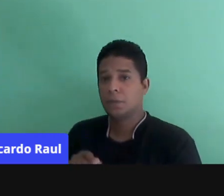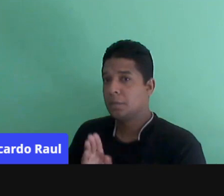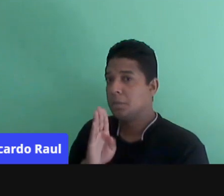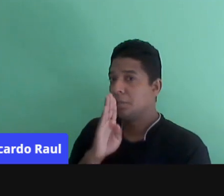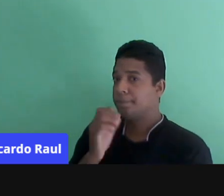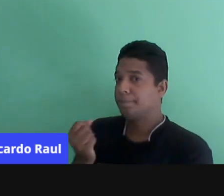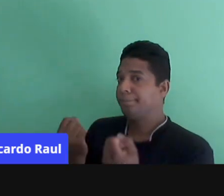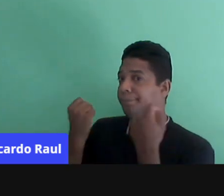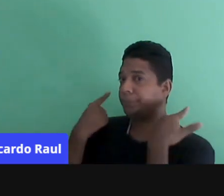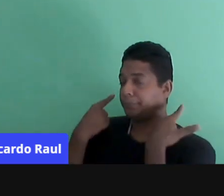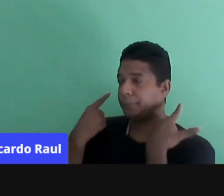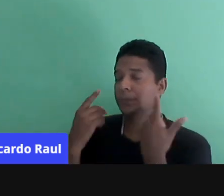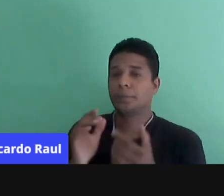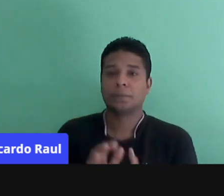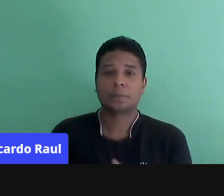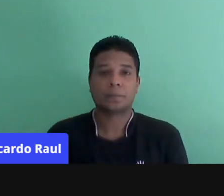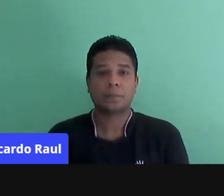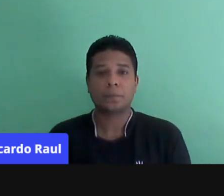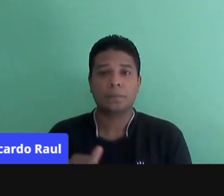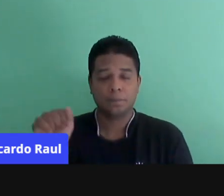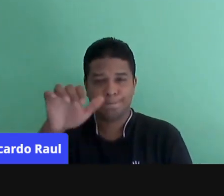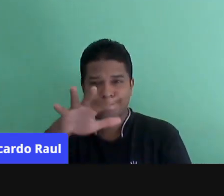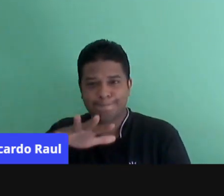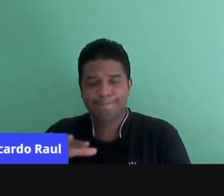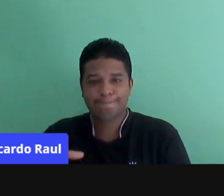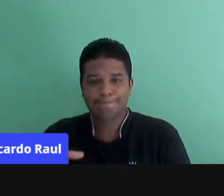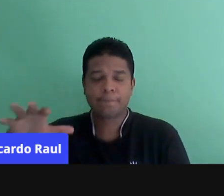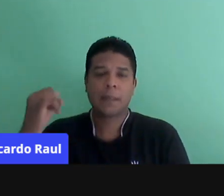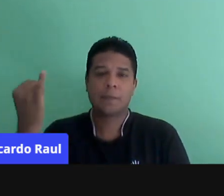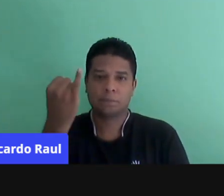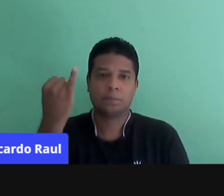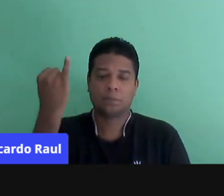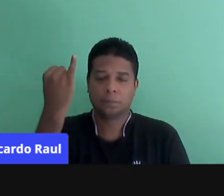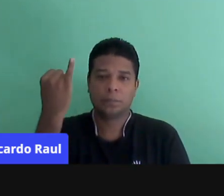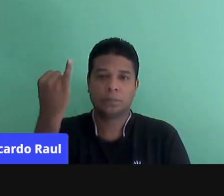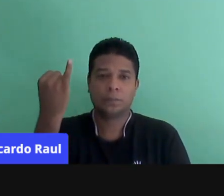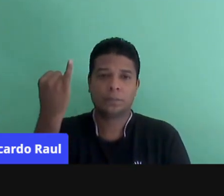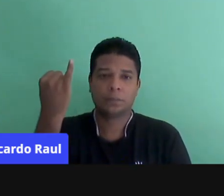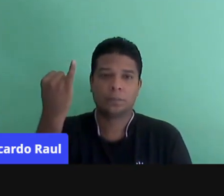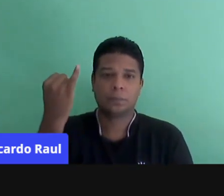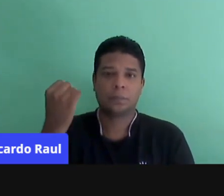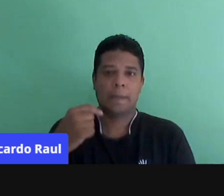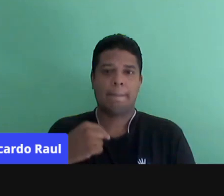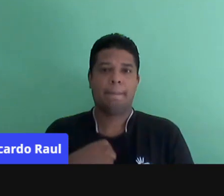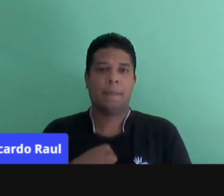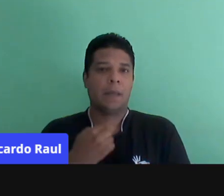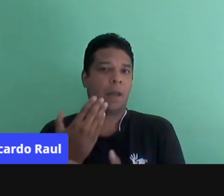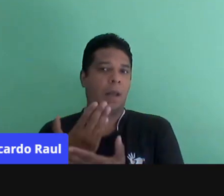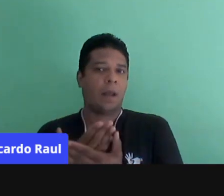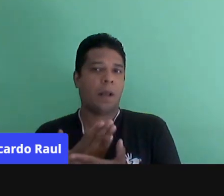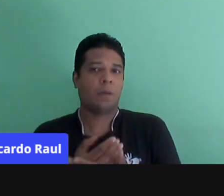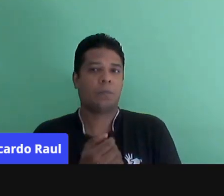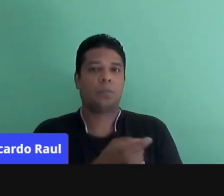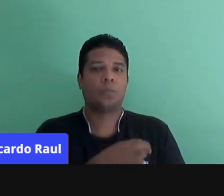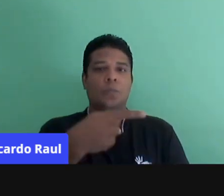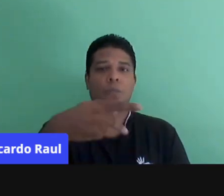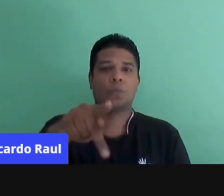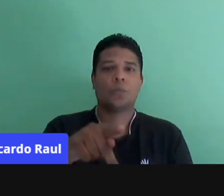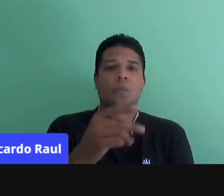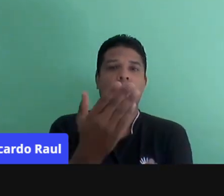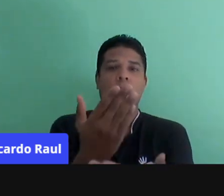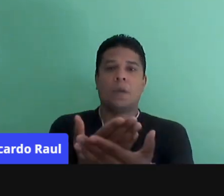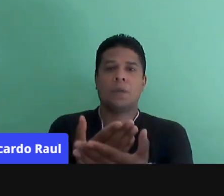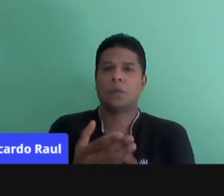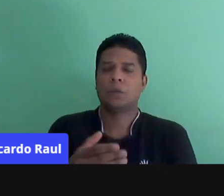Então, nós estamos falando de um universo amplo. é importante a gente dizer que eu não estou falando da minha aula, da sua aula, da aula do colega. do